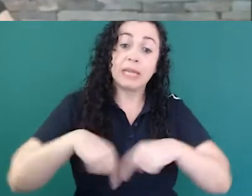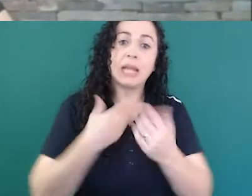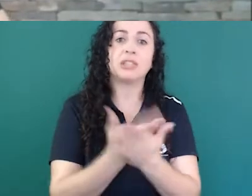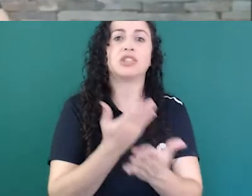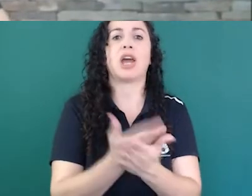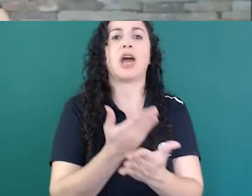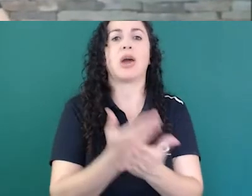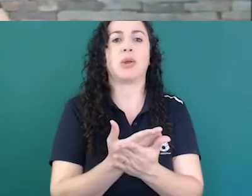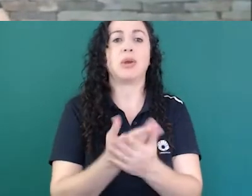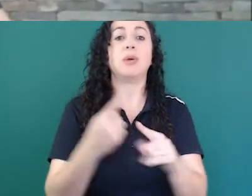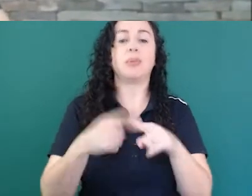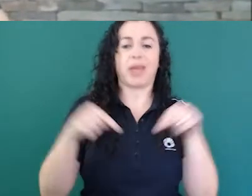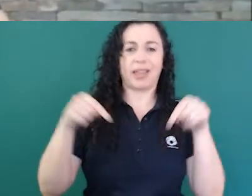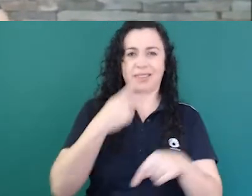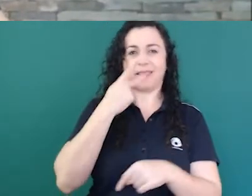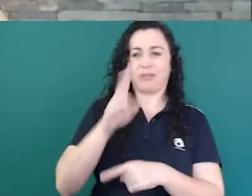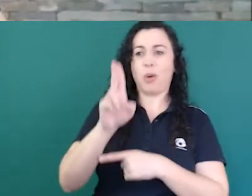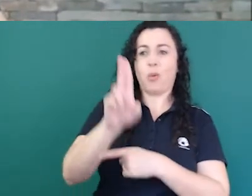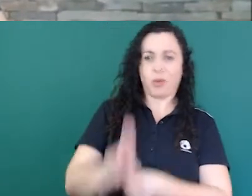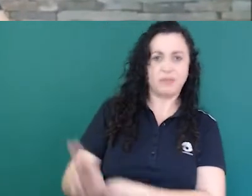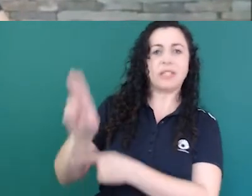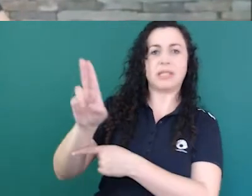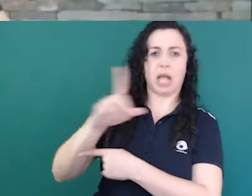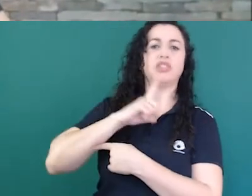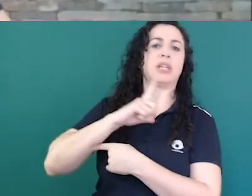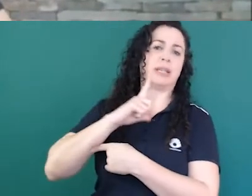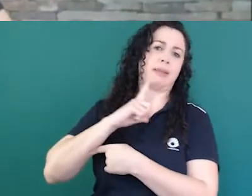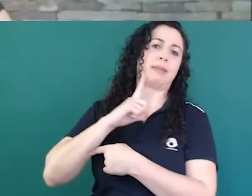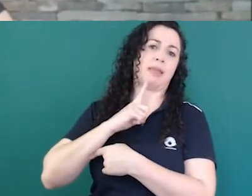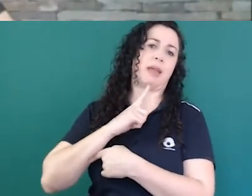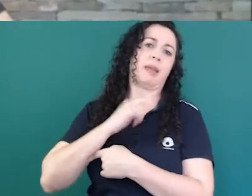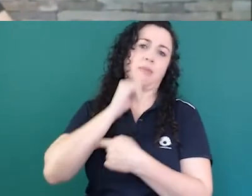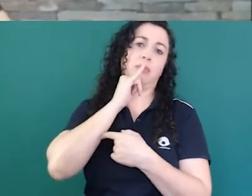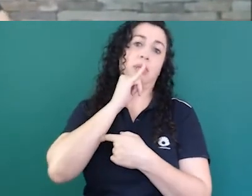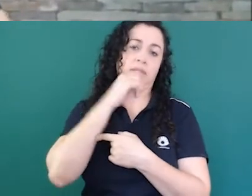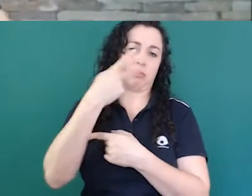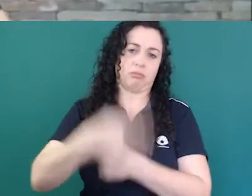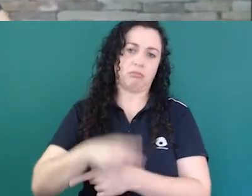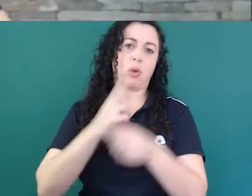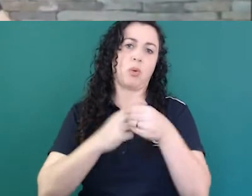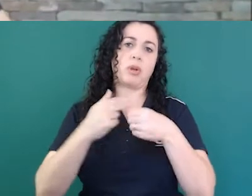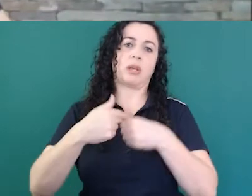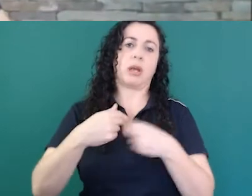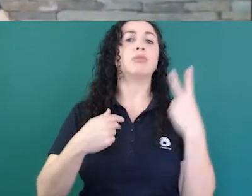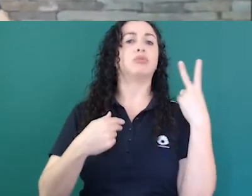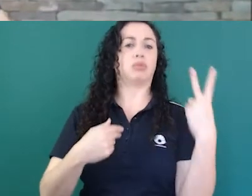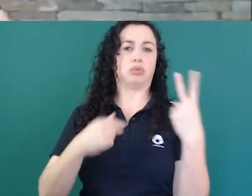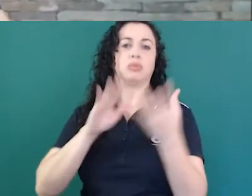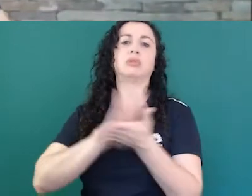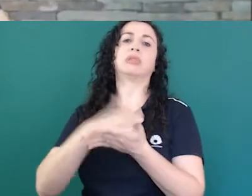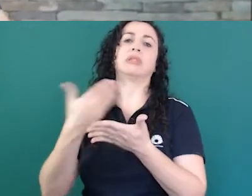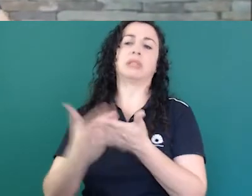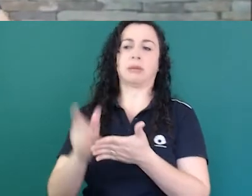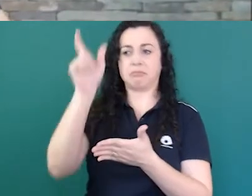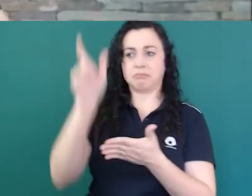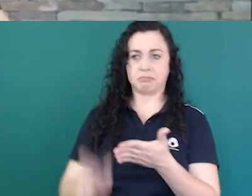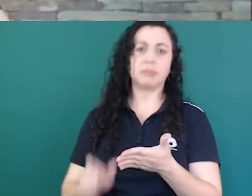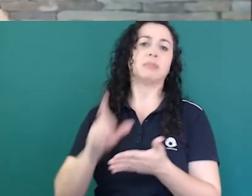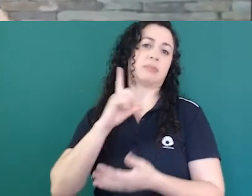gente tem na universidade por exemplo na Unicamp dois intérpretes que acompanham a vida acadêmica